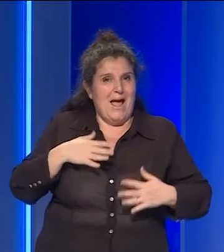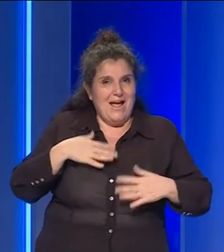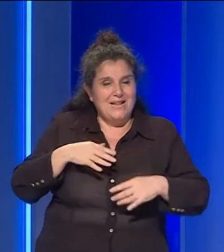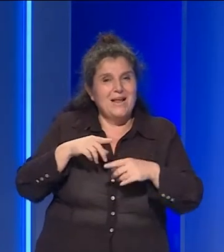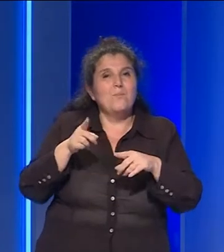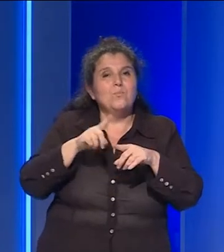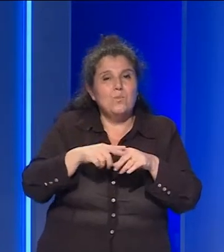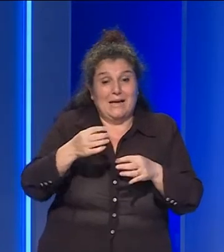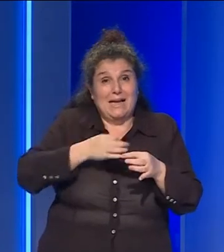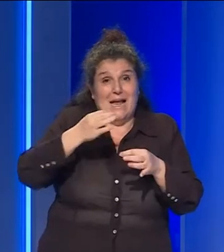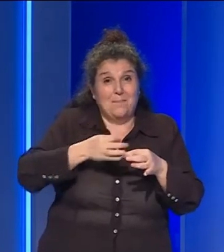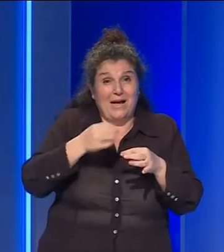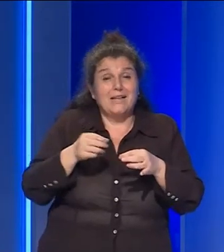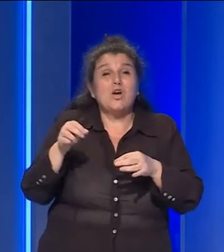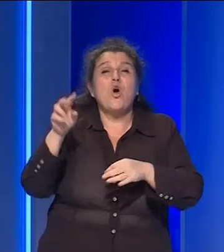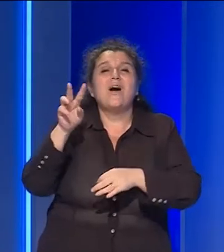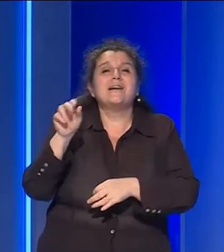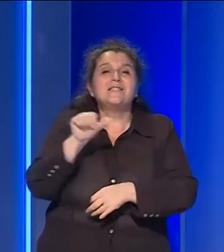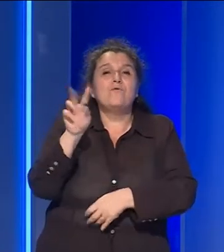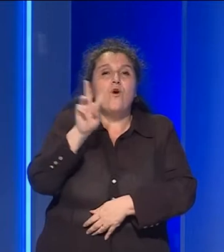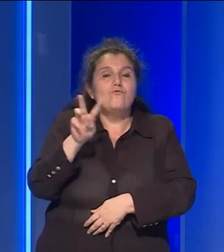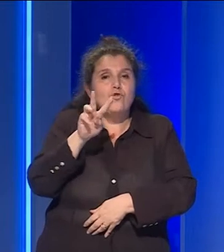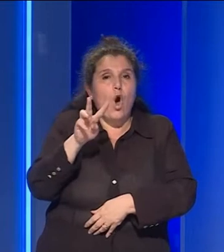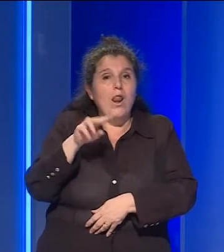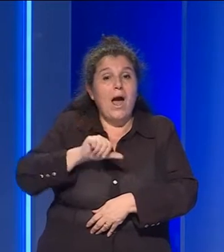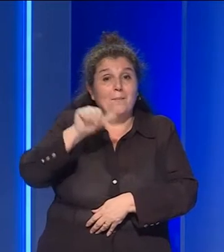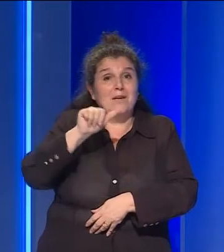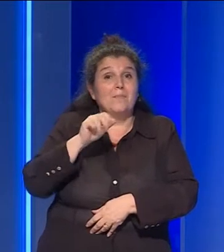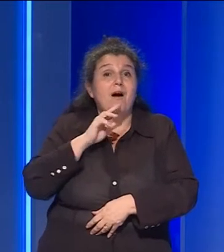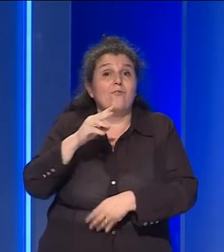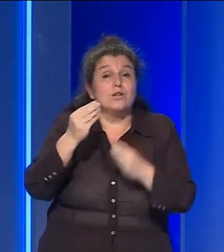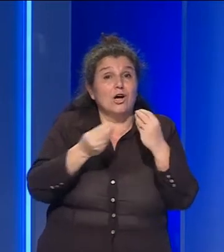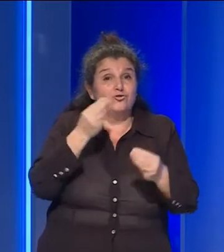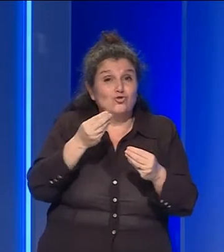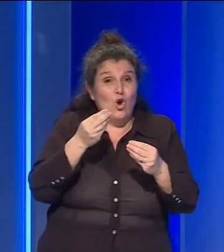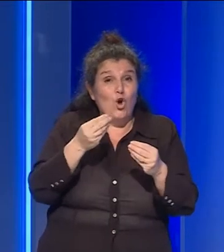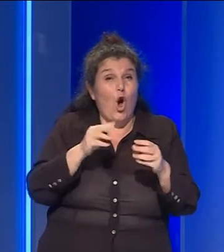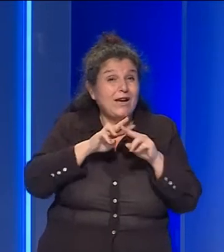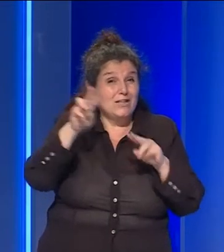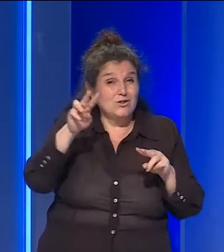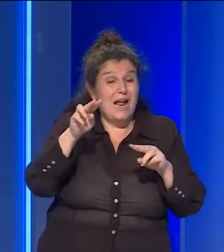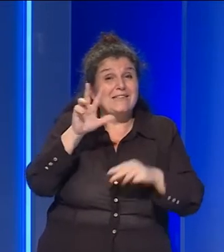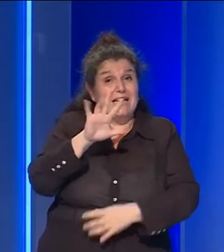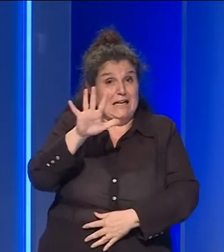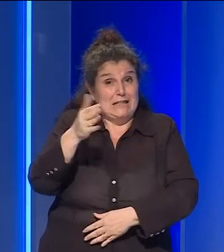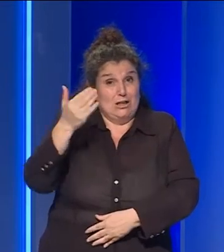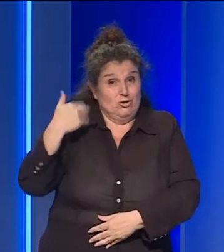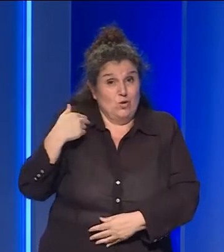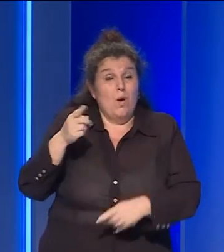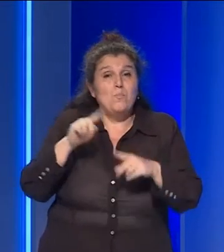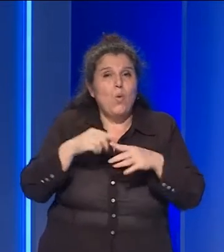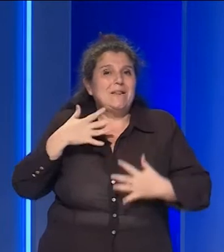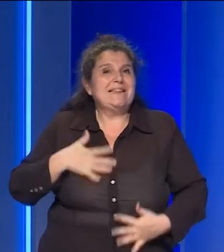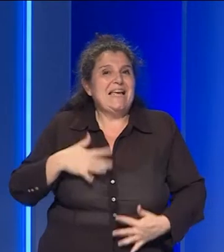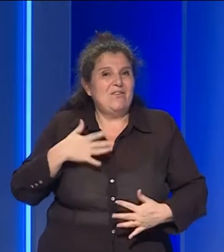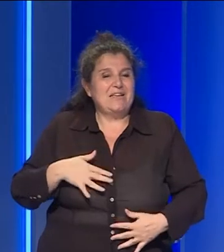con cui Silvio Piola esordì in nazionale nel 1935, alla divisa indossata